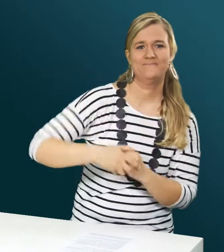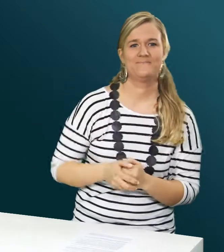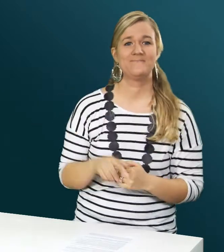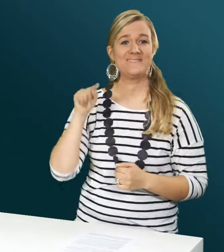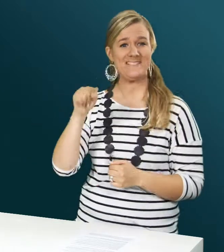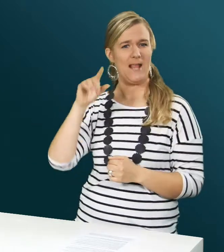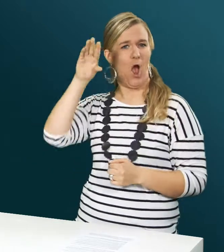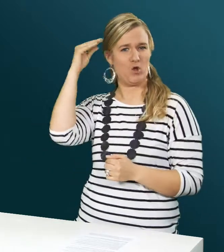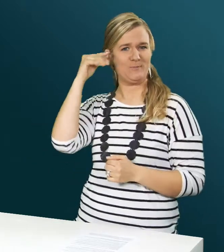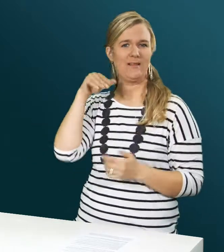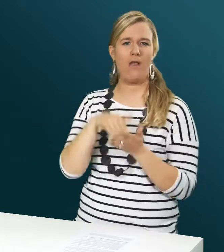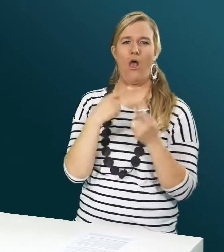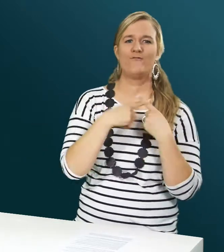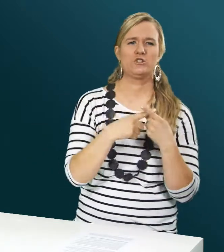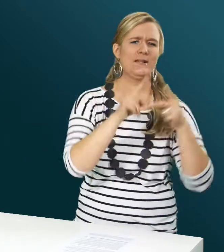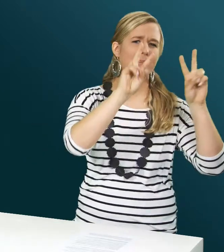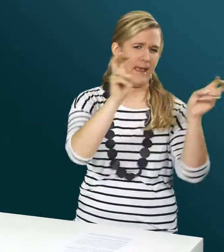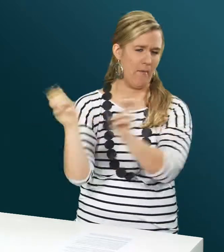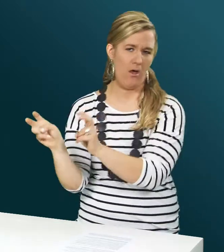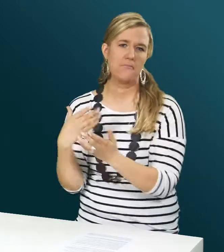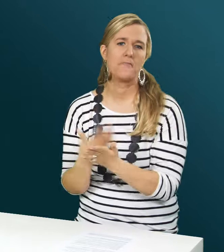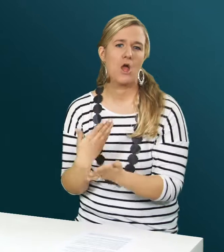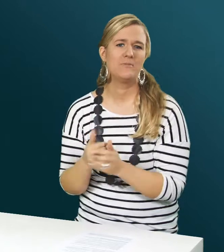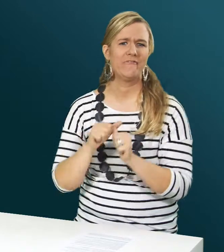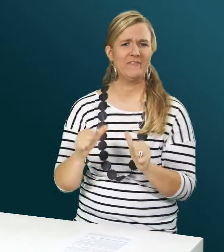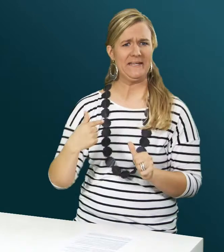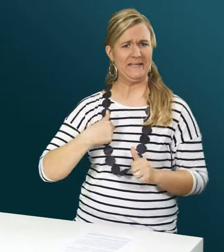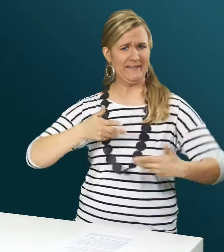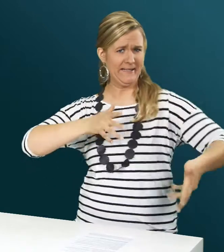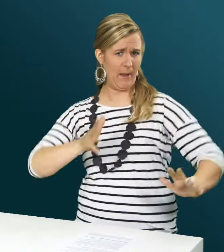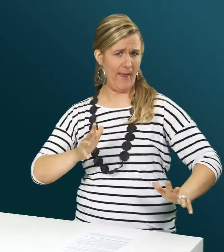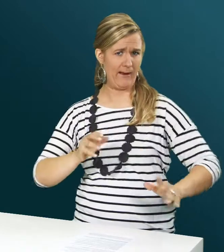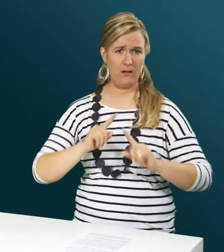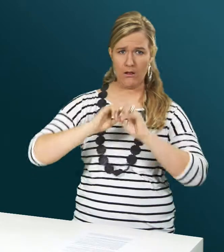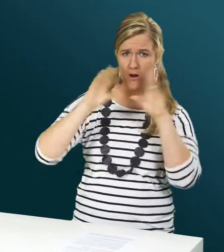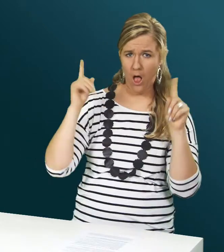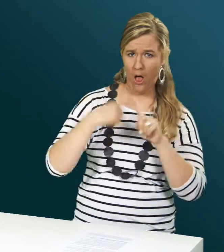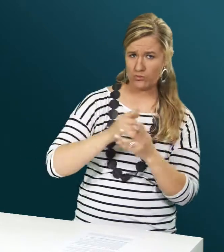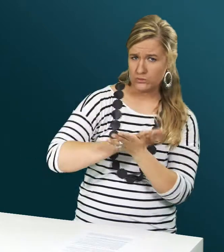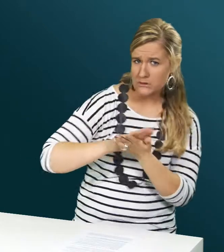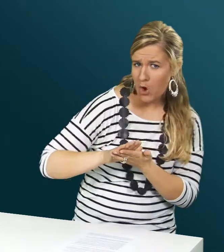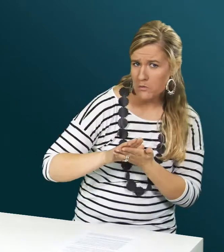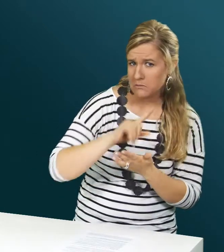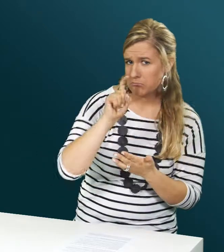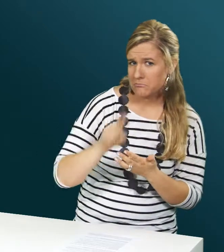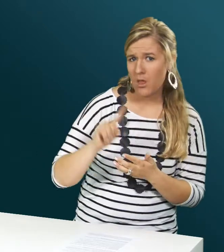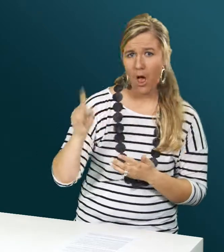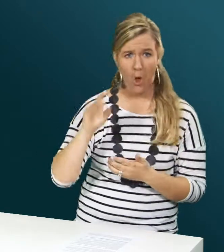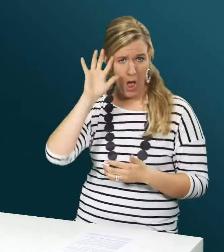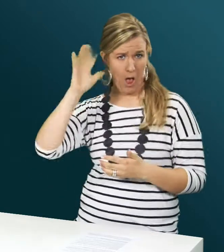Während der Ausbildung werden verschiedene Themen behandelt, zum Beispiel «Wie gebärde ich?», «Klar und sauber?», «Wie gebärde ich im